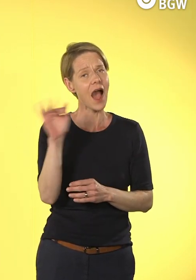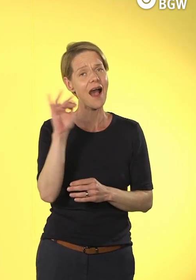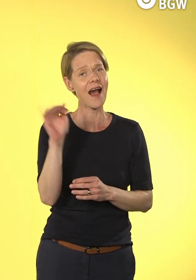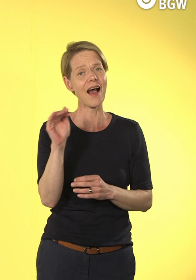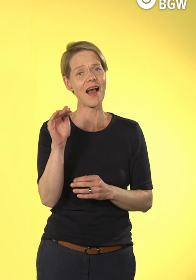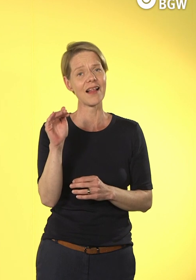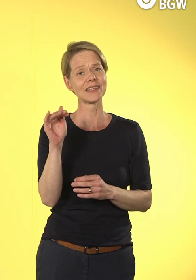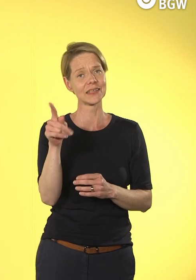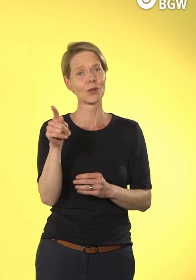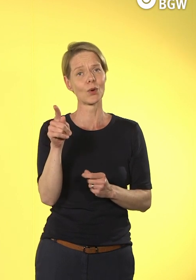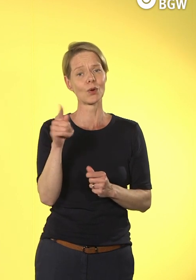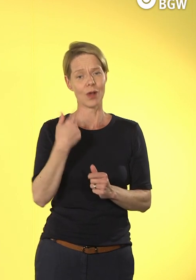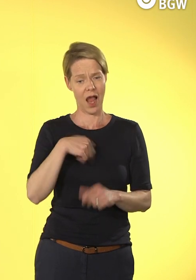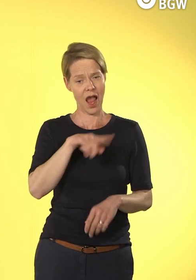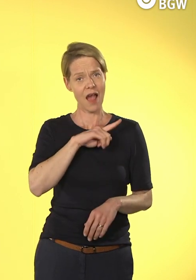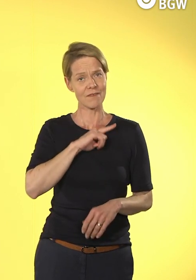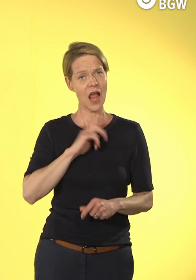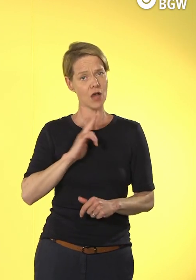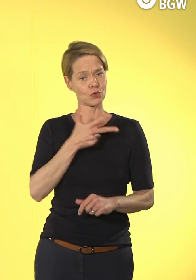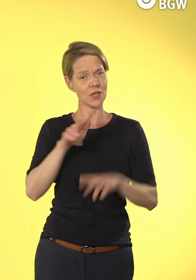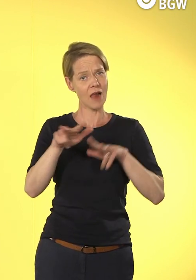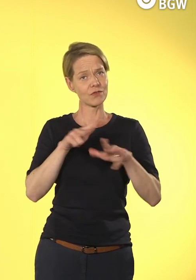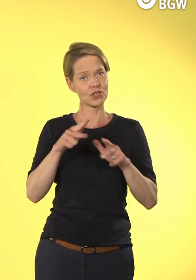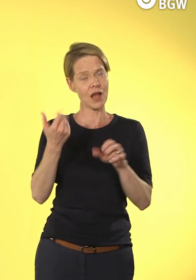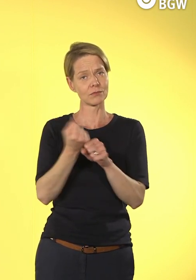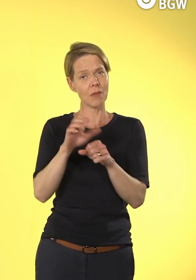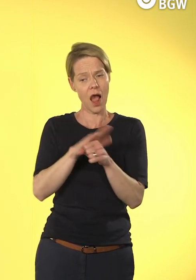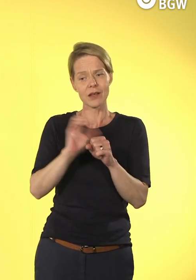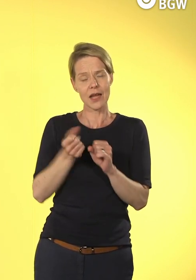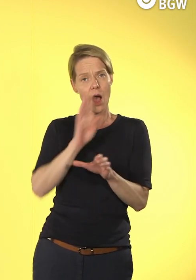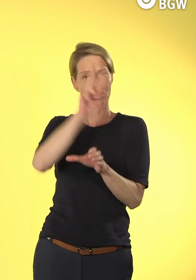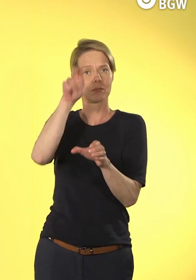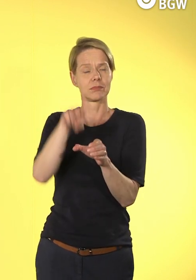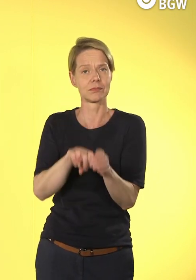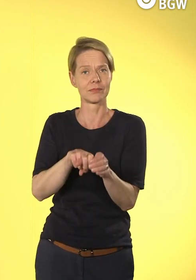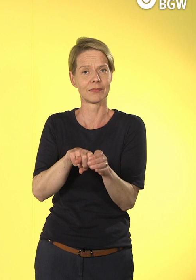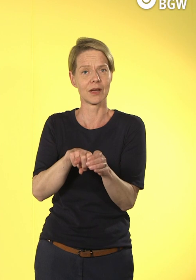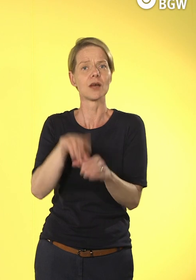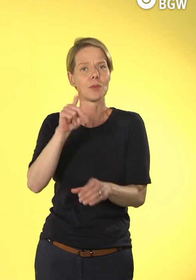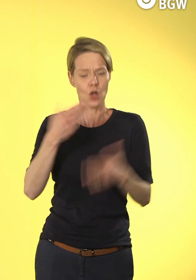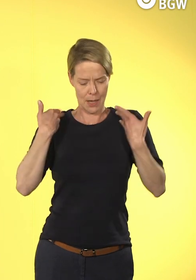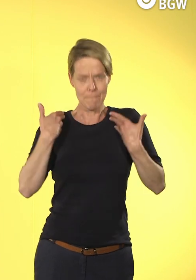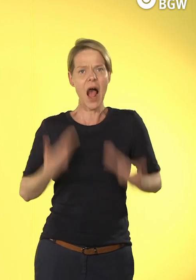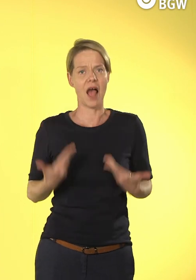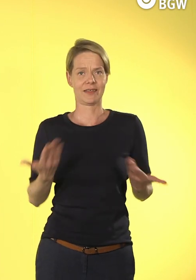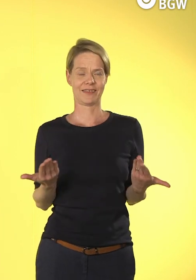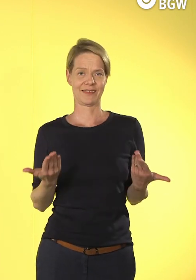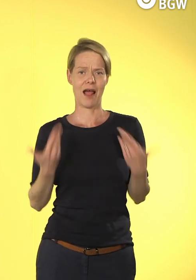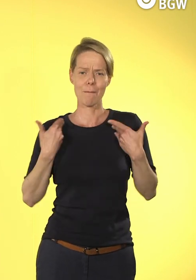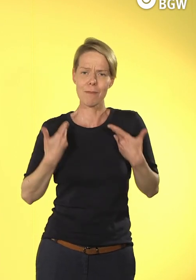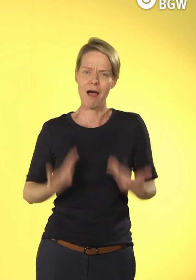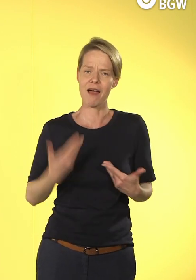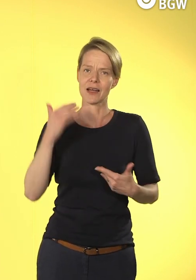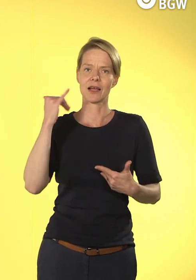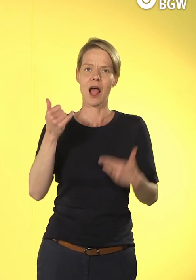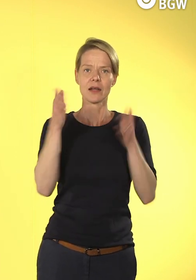Sozialwirtschaft partizipieren können und wir sollten auch da den Blick öffnen, auch das heißt ready, das heißt bereit zu sein, den